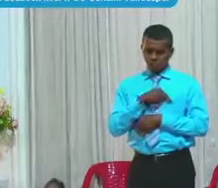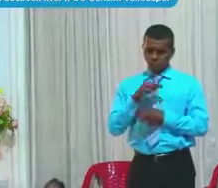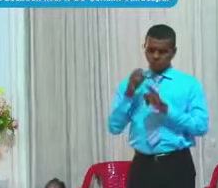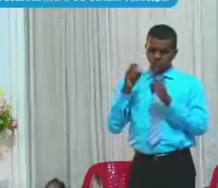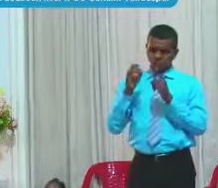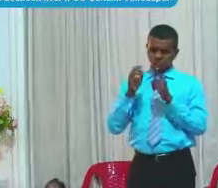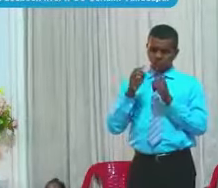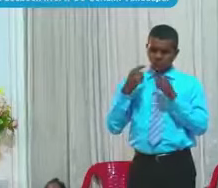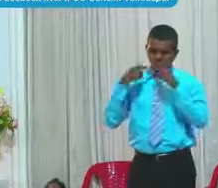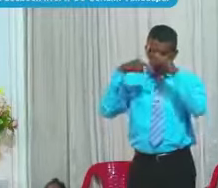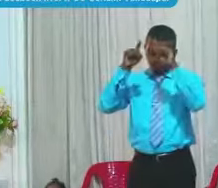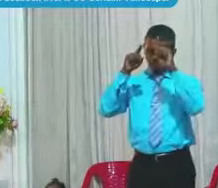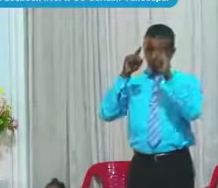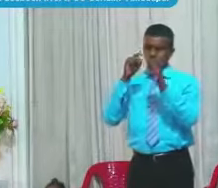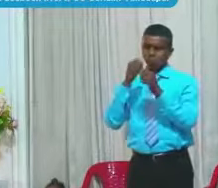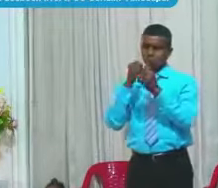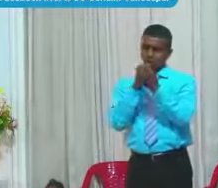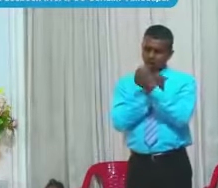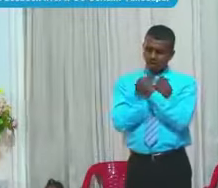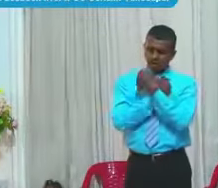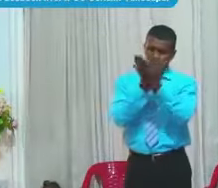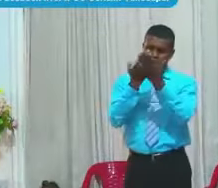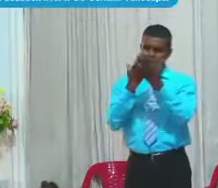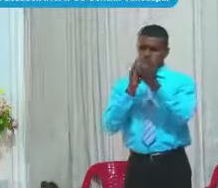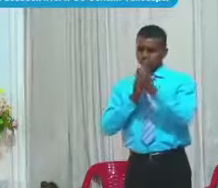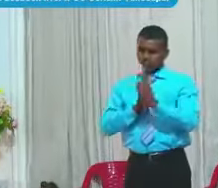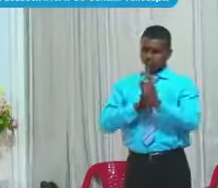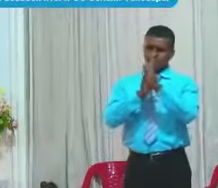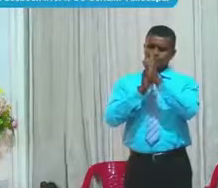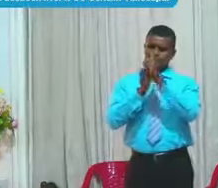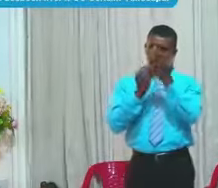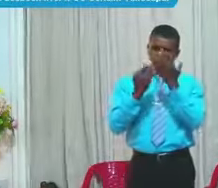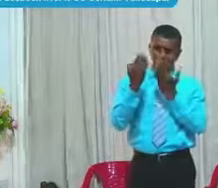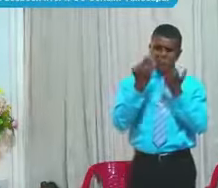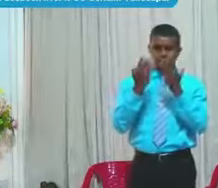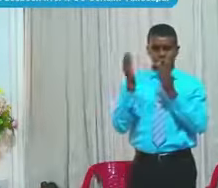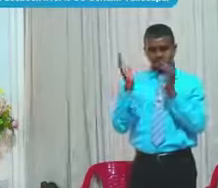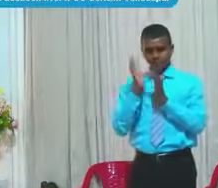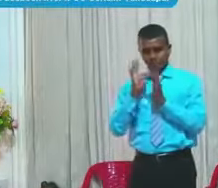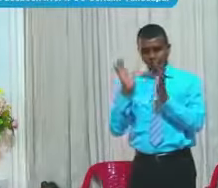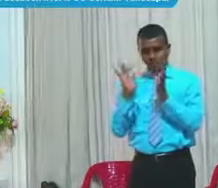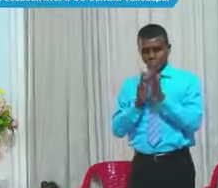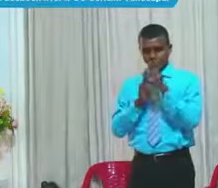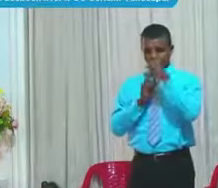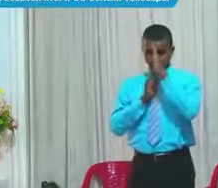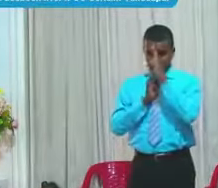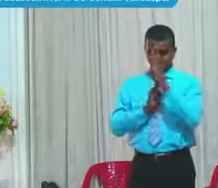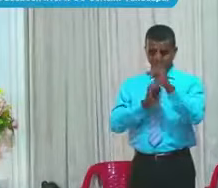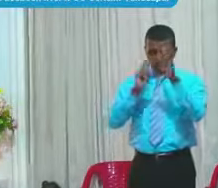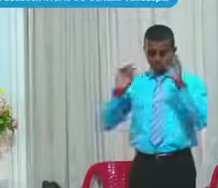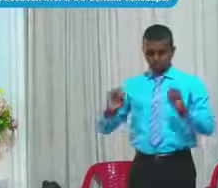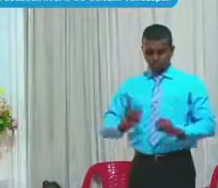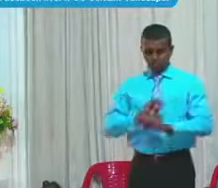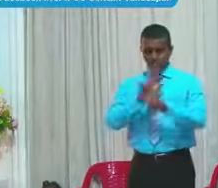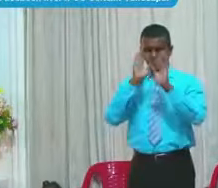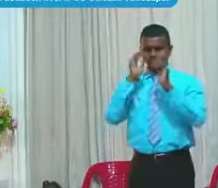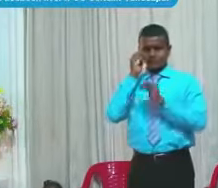Te amamos Te seguimos Te servimos Te honramos Y te glorificamos